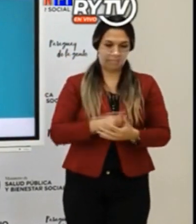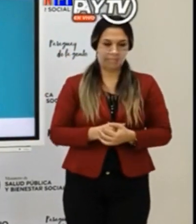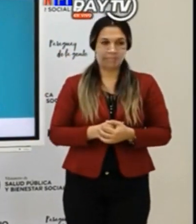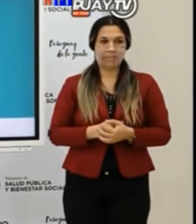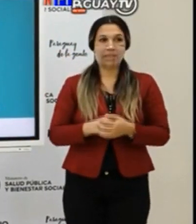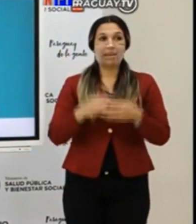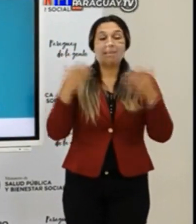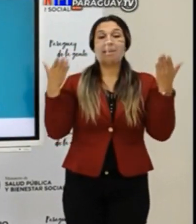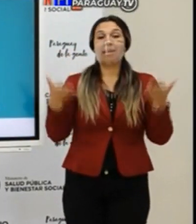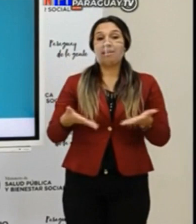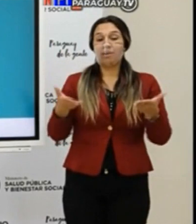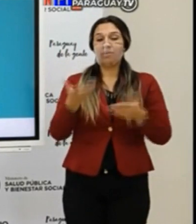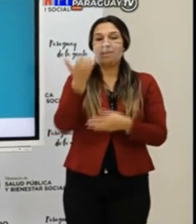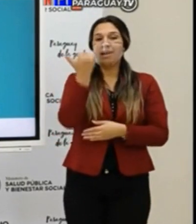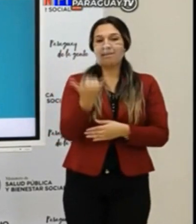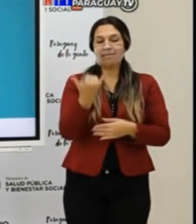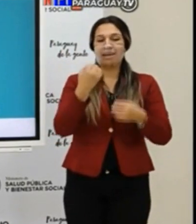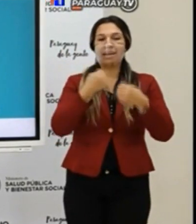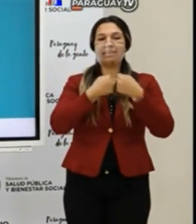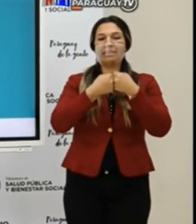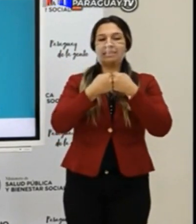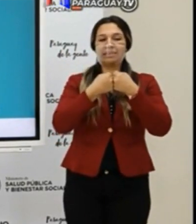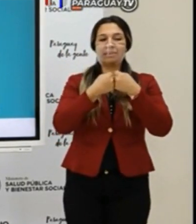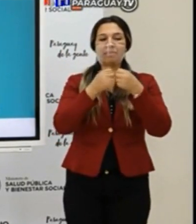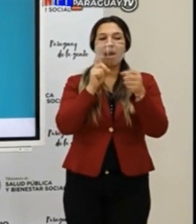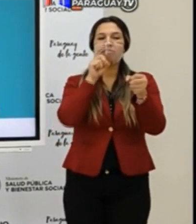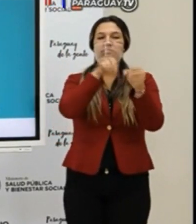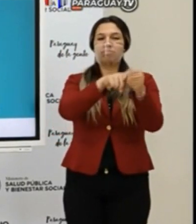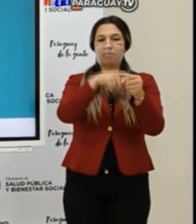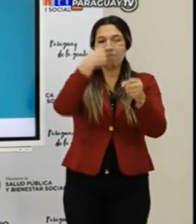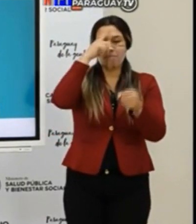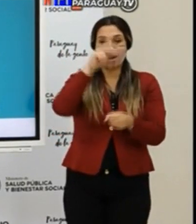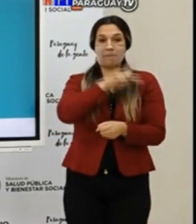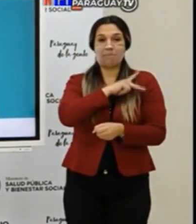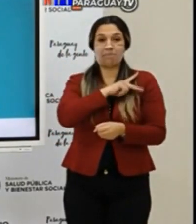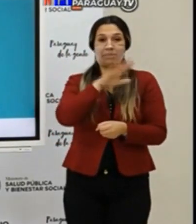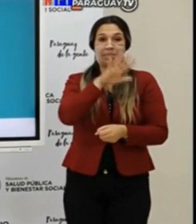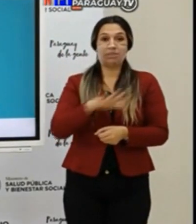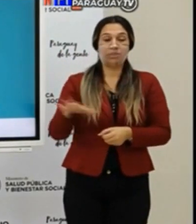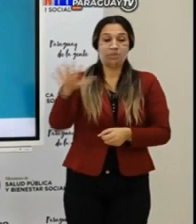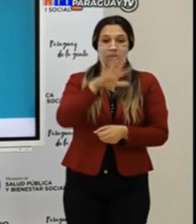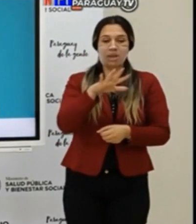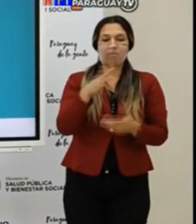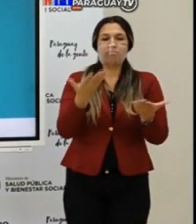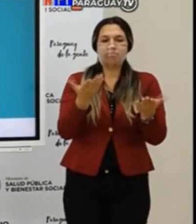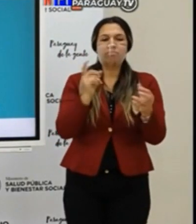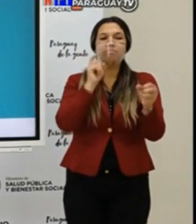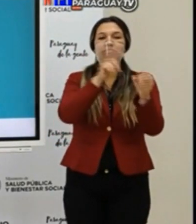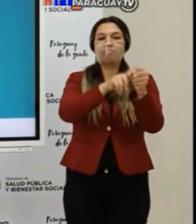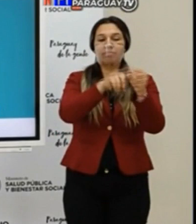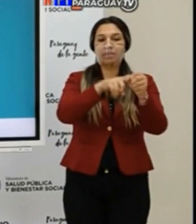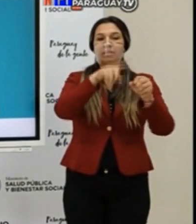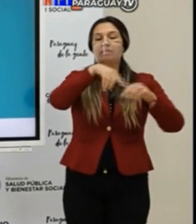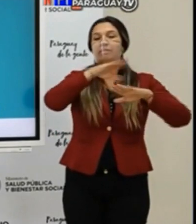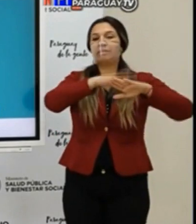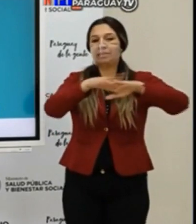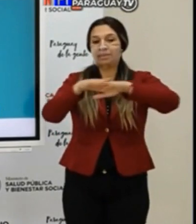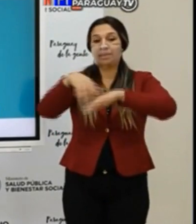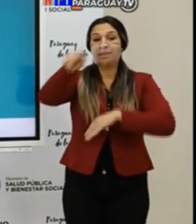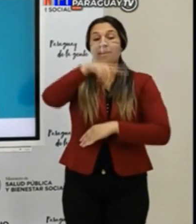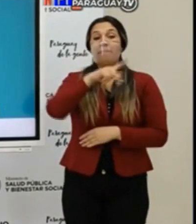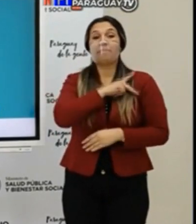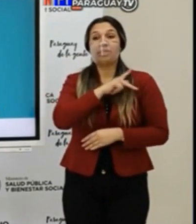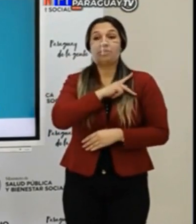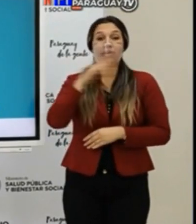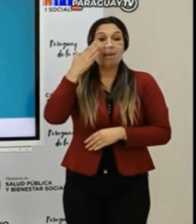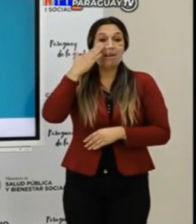contamos hoy en día con el sistema de registro para la ciudadanía, en la que estamos instando a que todas las personas